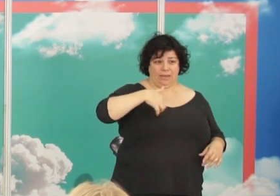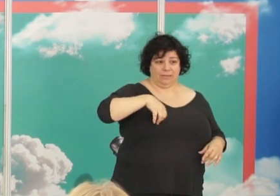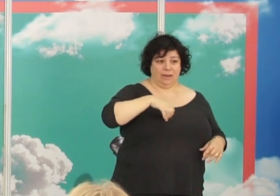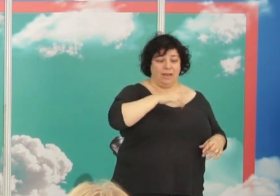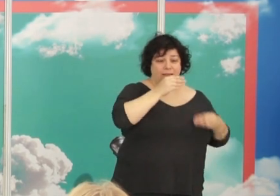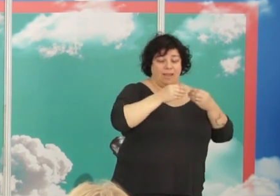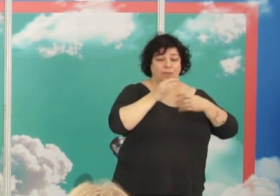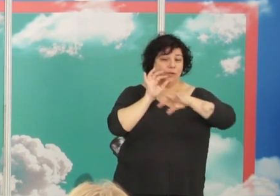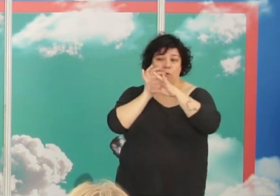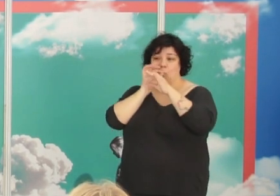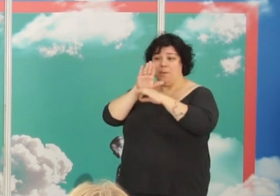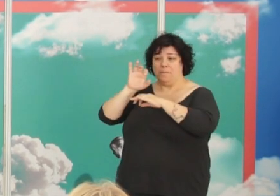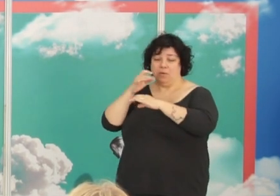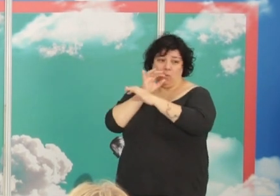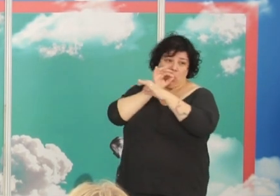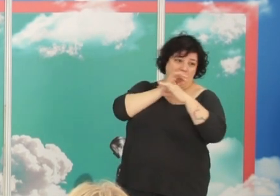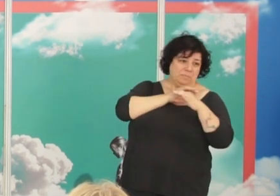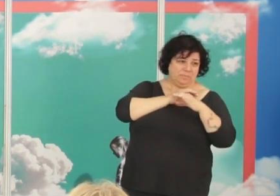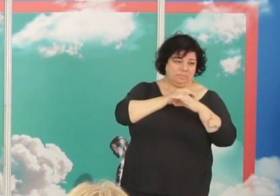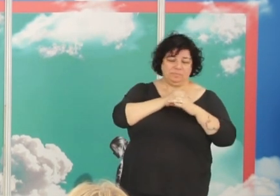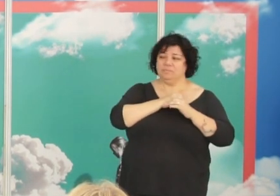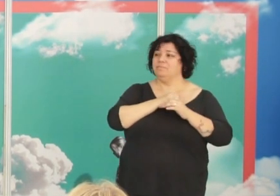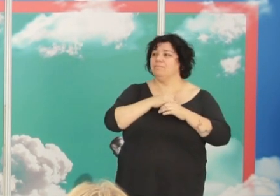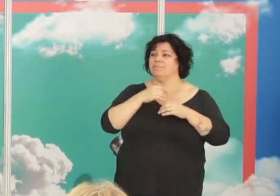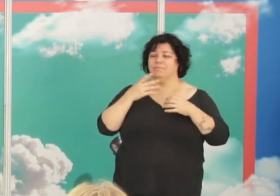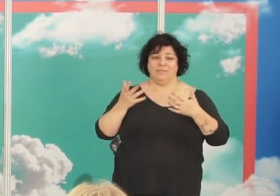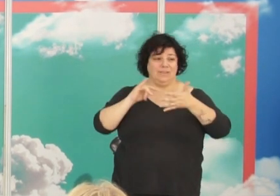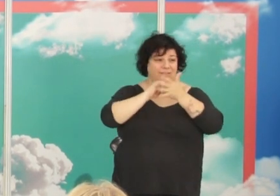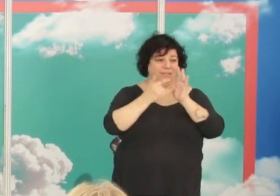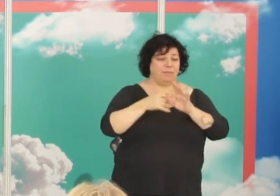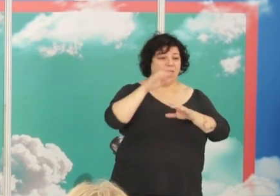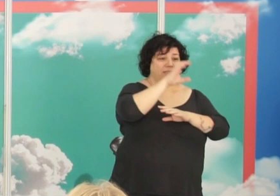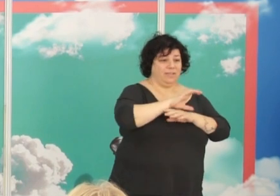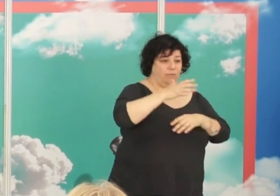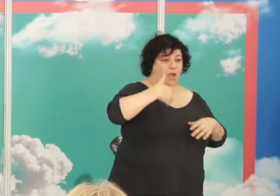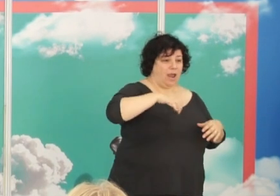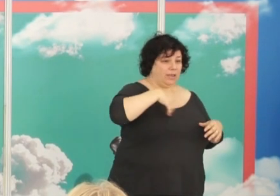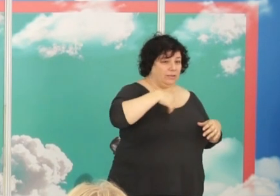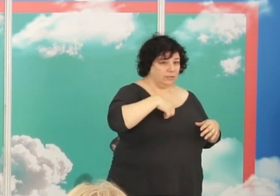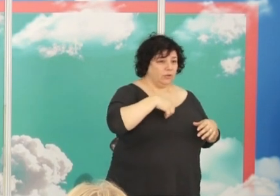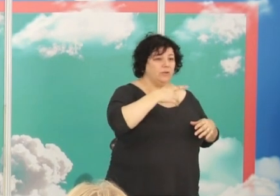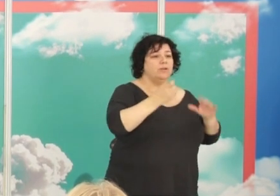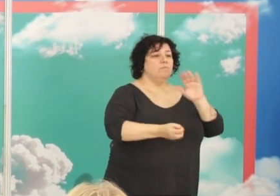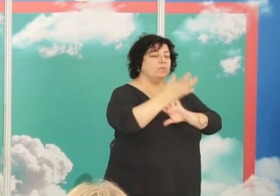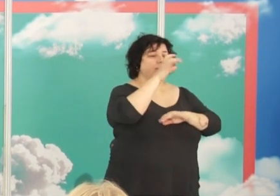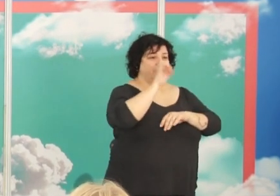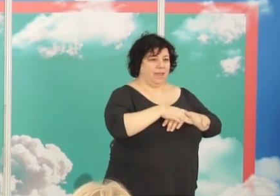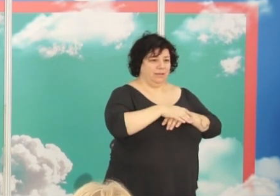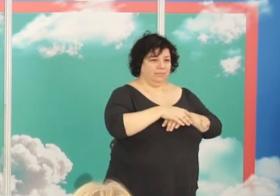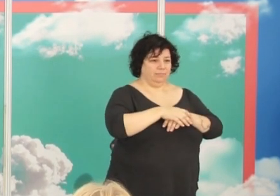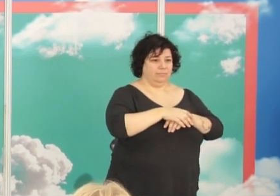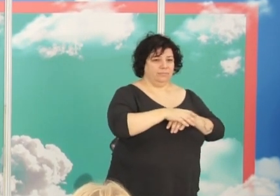aprendió de Pío del Río Ortega. El sistema científico argentino lo creó un zurdo